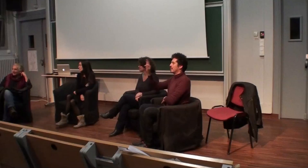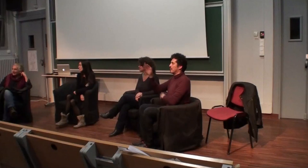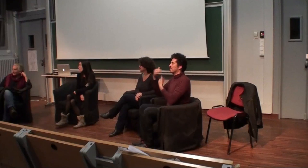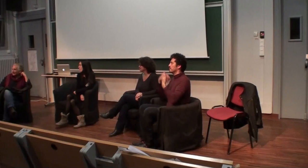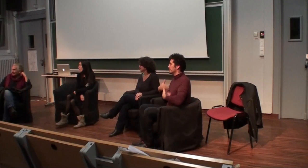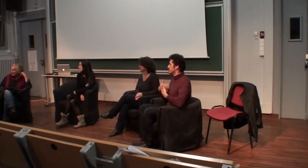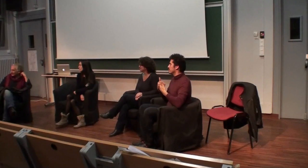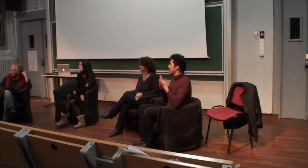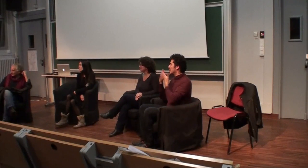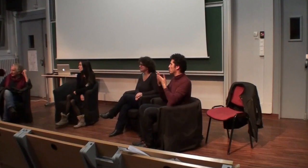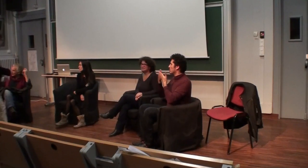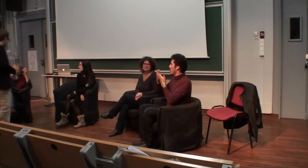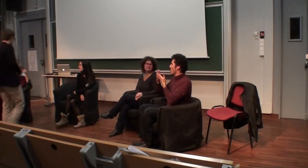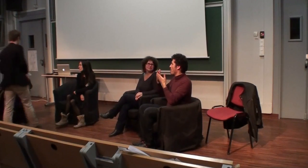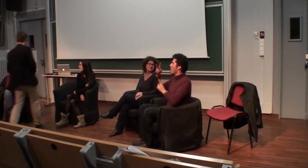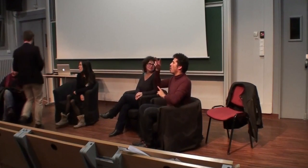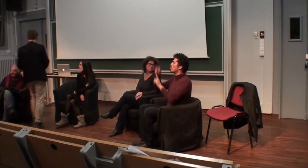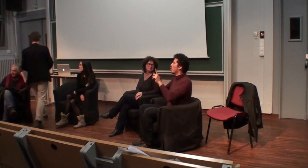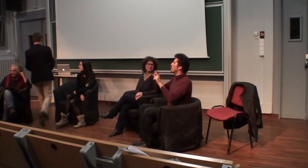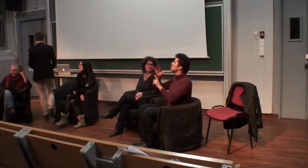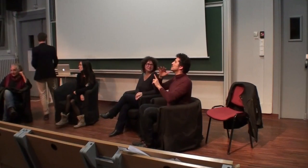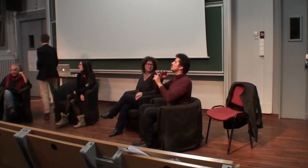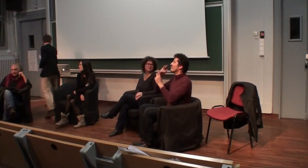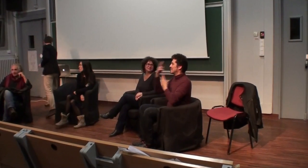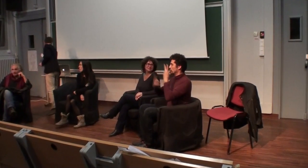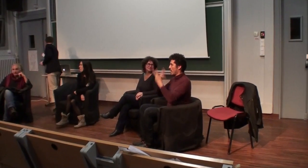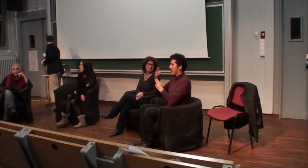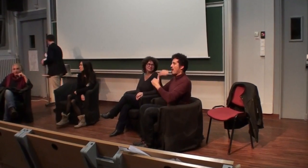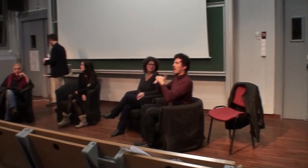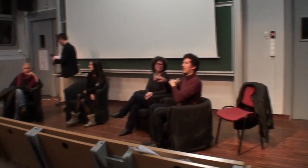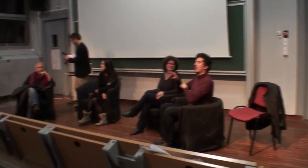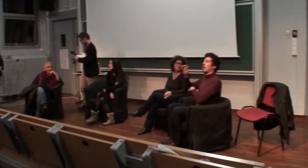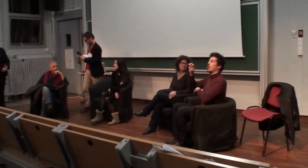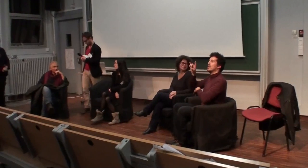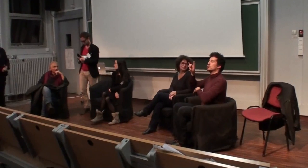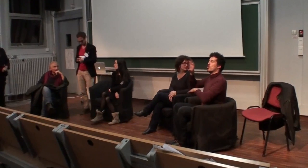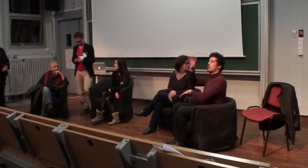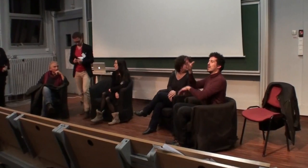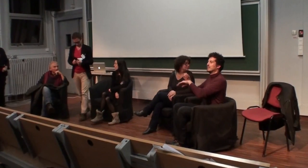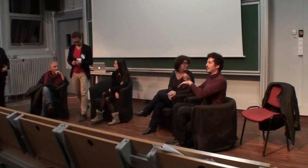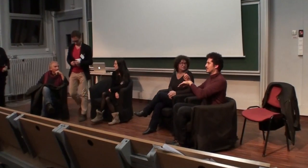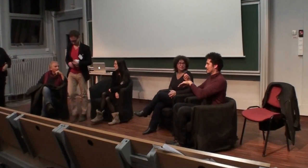Olivier Cheprit, et je suis étudiant en anthropologie visuelle à l'EHESS.